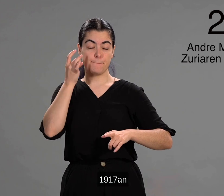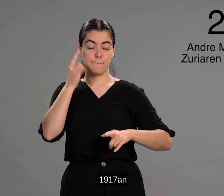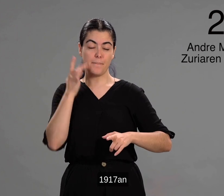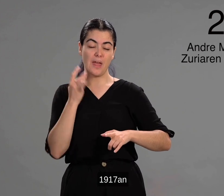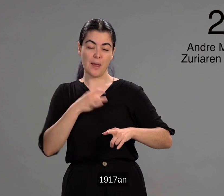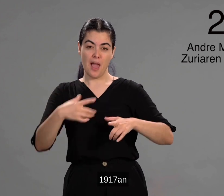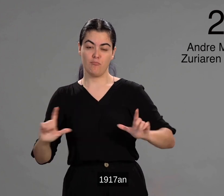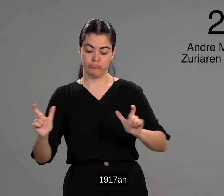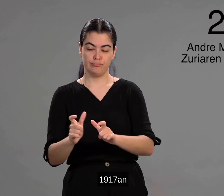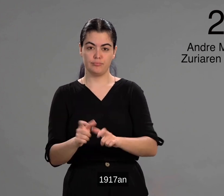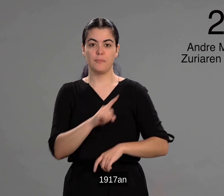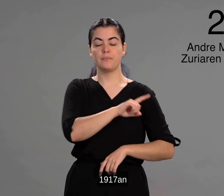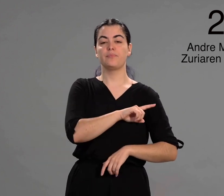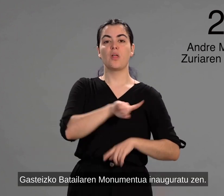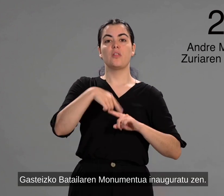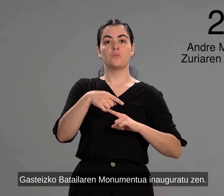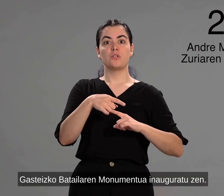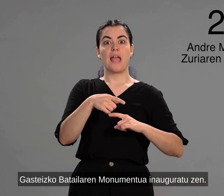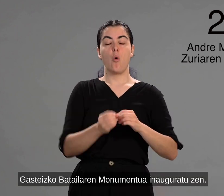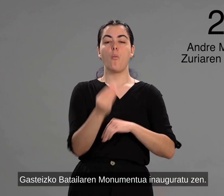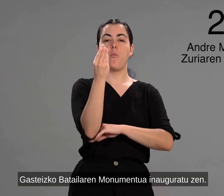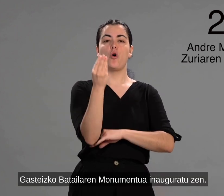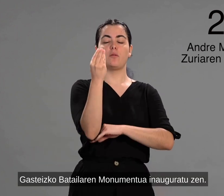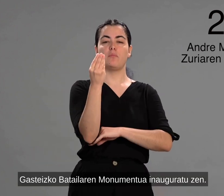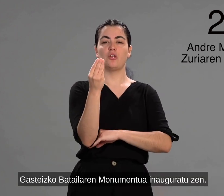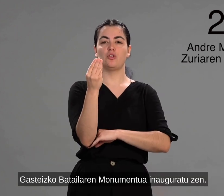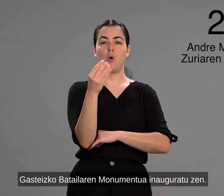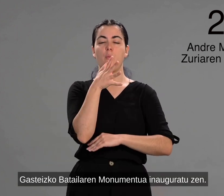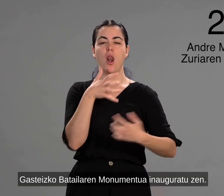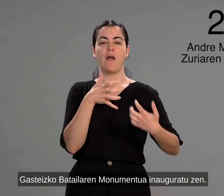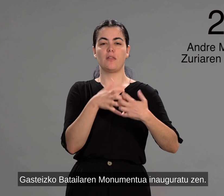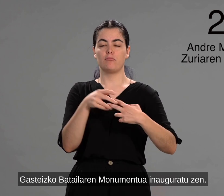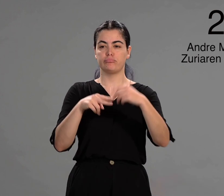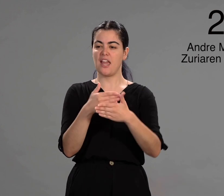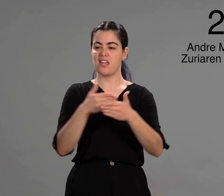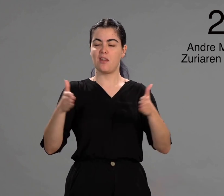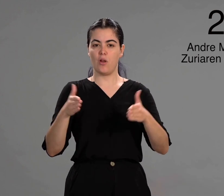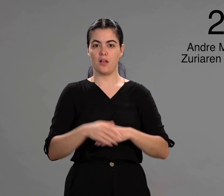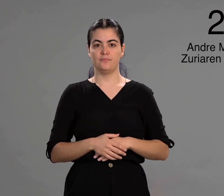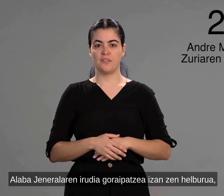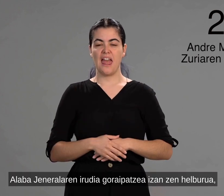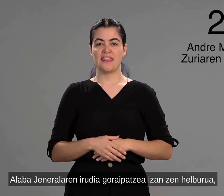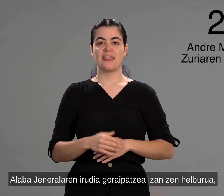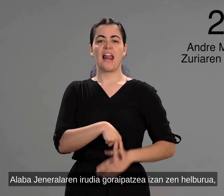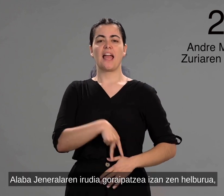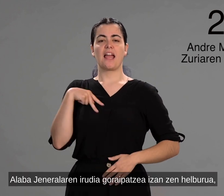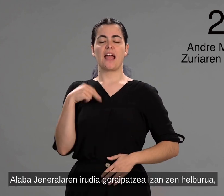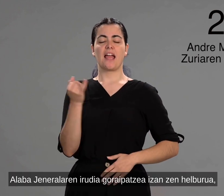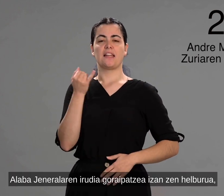Mila bederatzireunta amazazpian, gazteizko bataiaren monumentua inauguratu zen. Alaba generalaren irudia